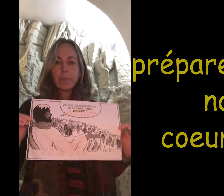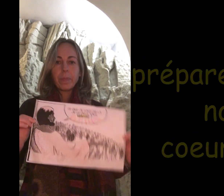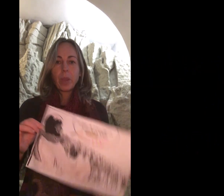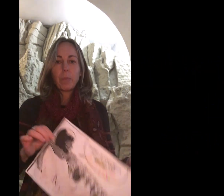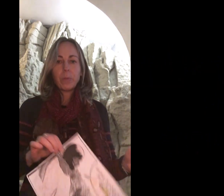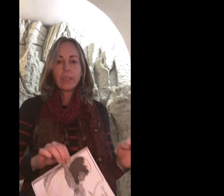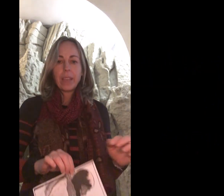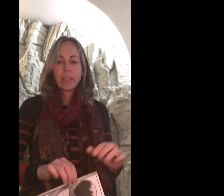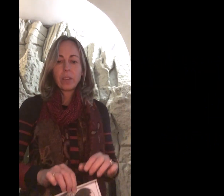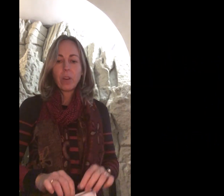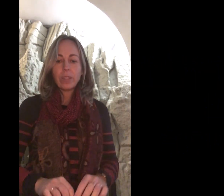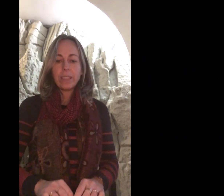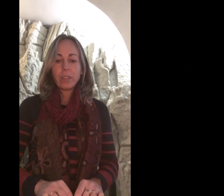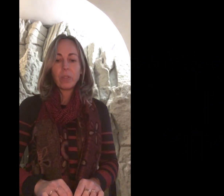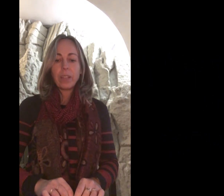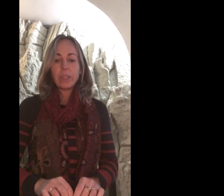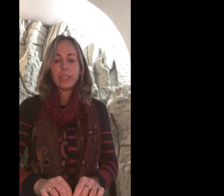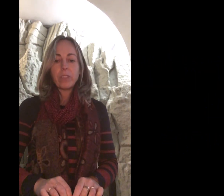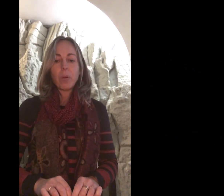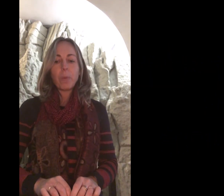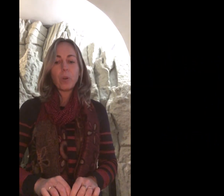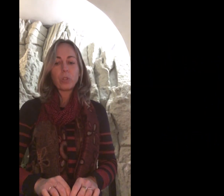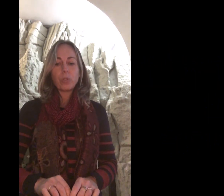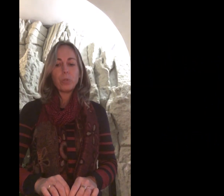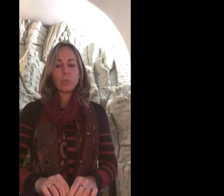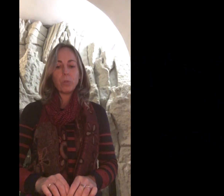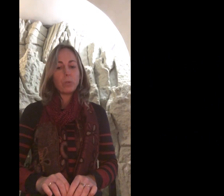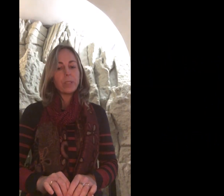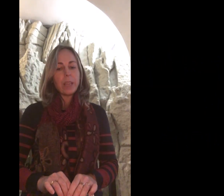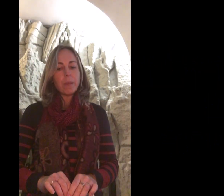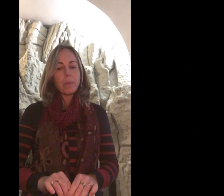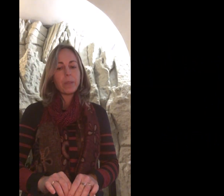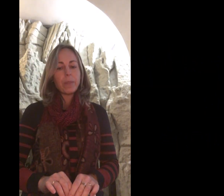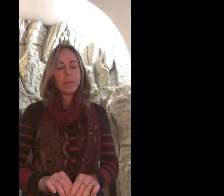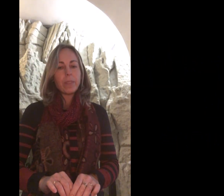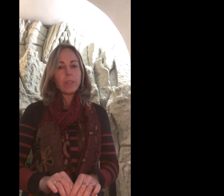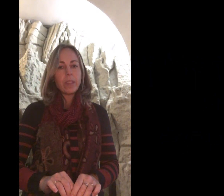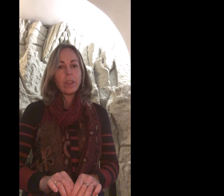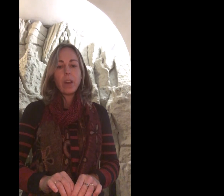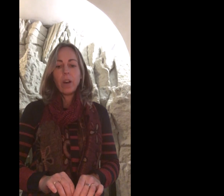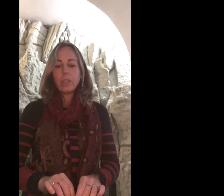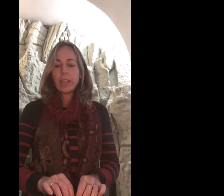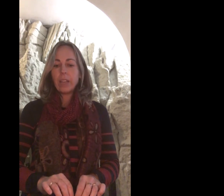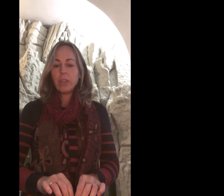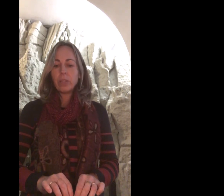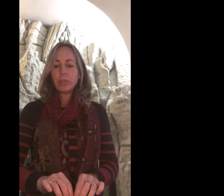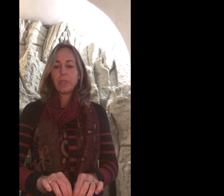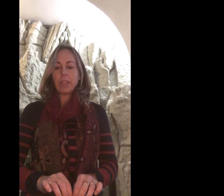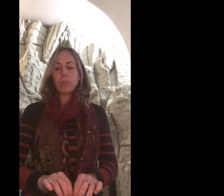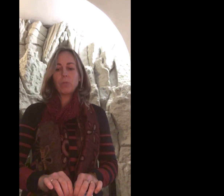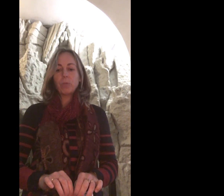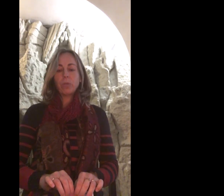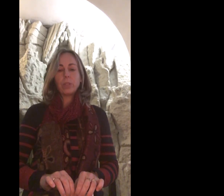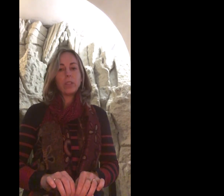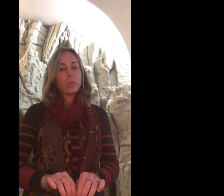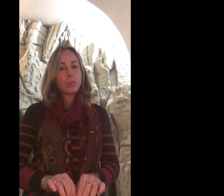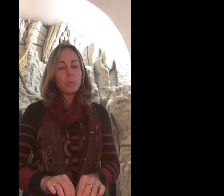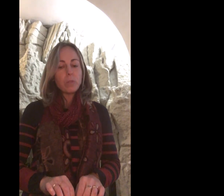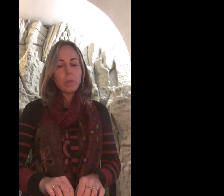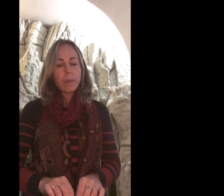Peut-être en étant proche de ceux qu'on aime En allant vers ceux qui en ont besoin